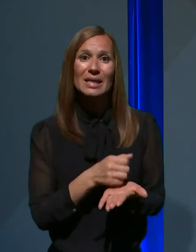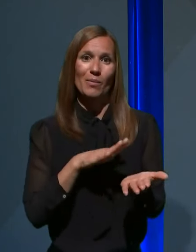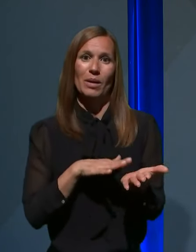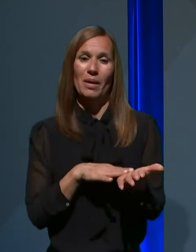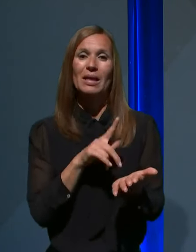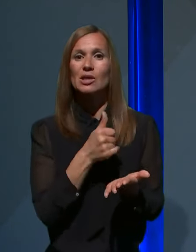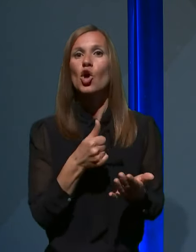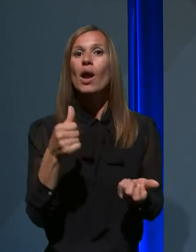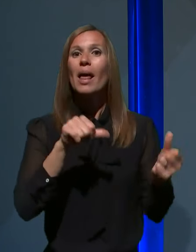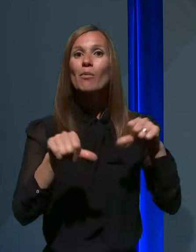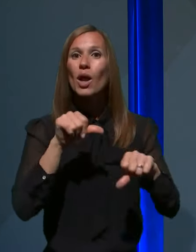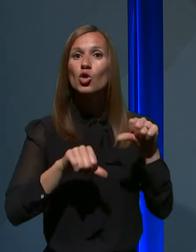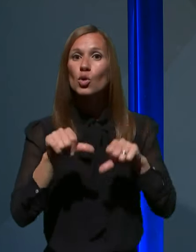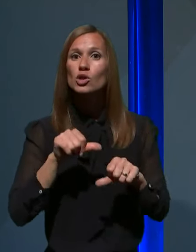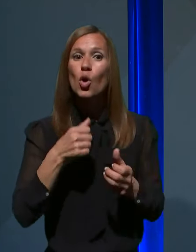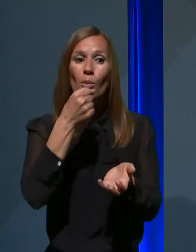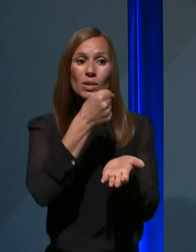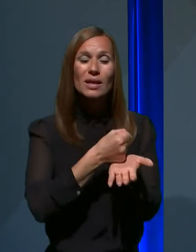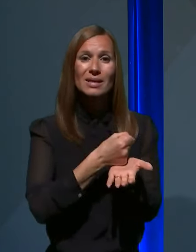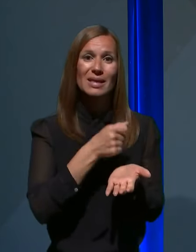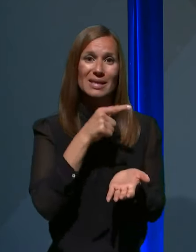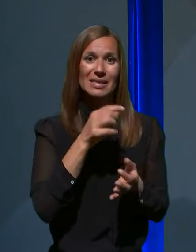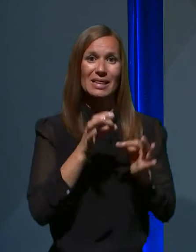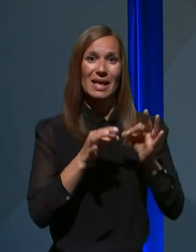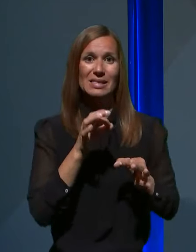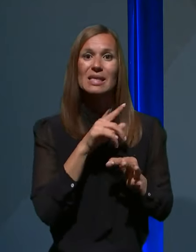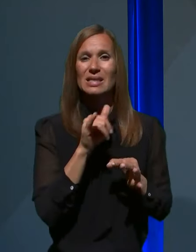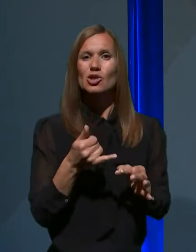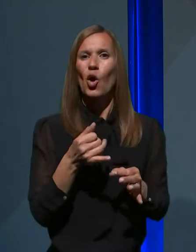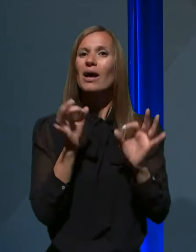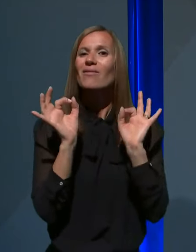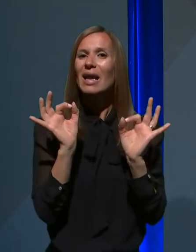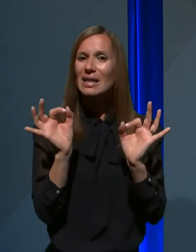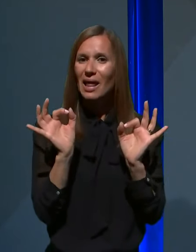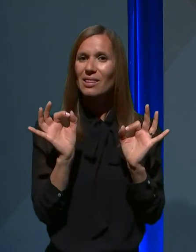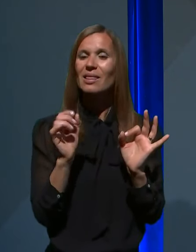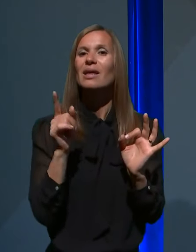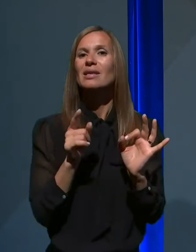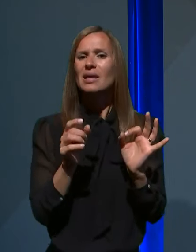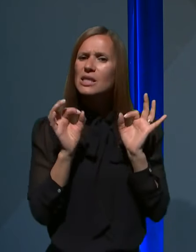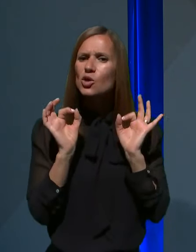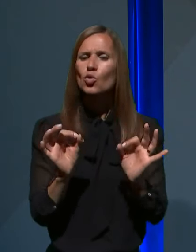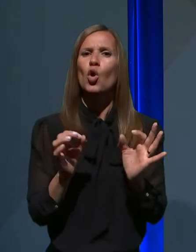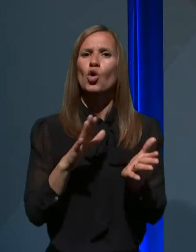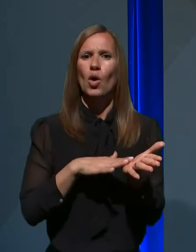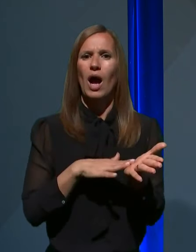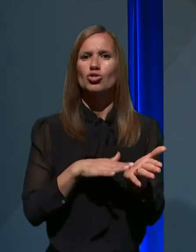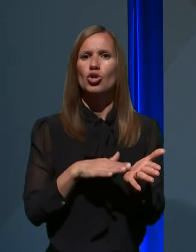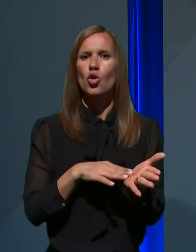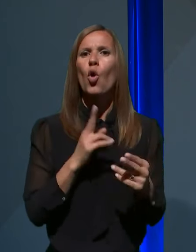laboratorijsko potrjeni za testi, ki so kvalitetni in zajamčeno dokažejo okužbo.